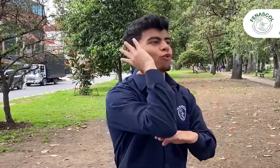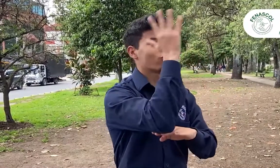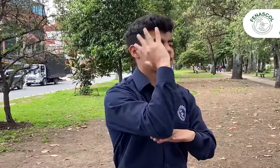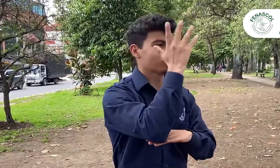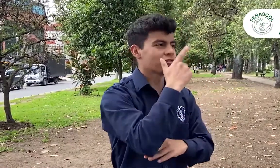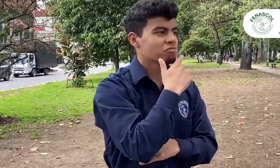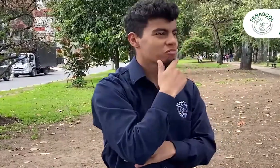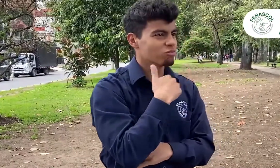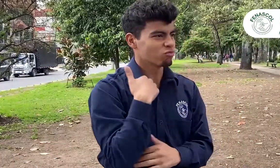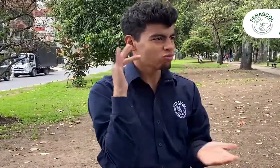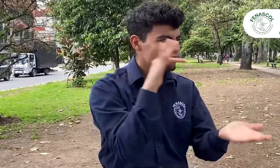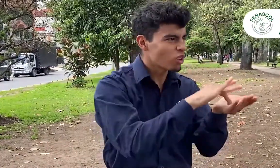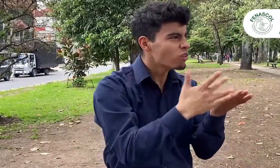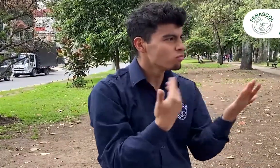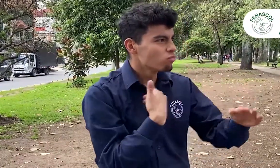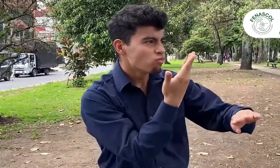participaré dando mis aportes